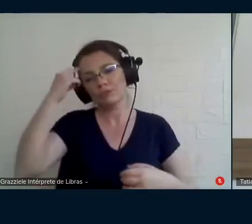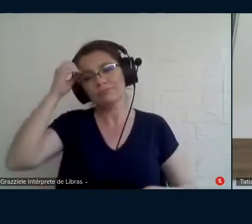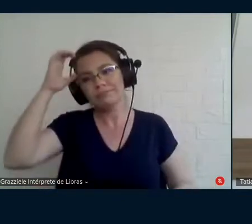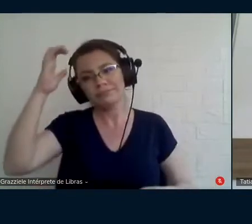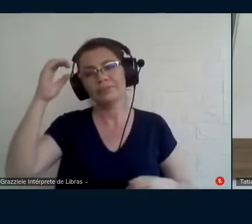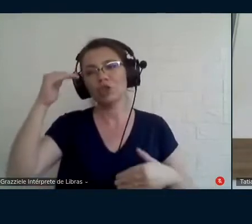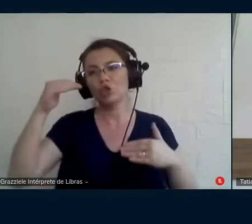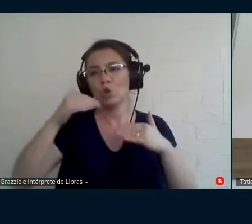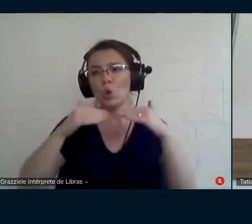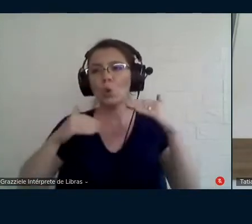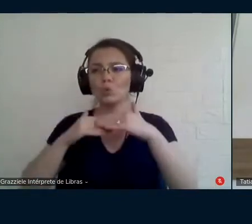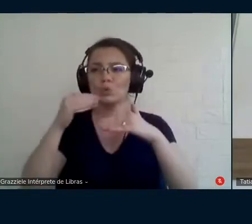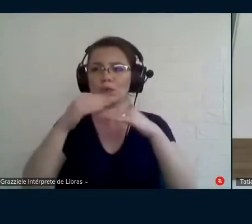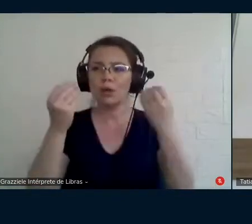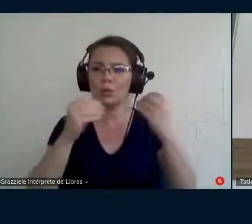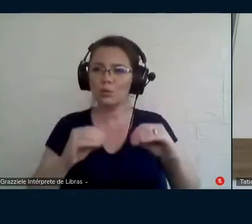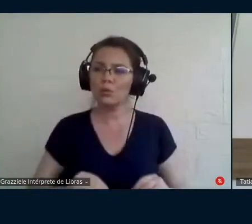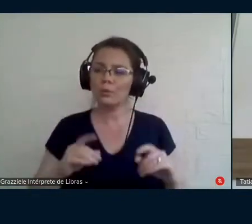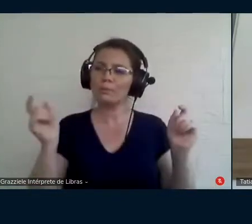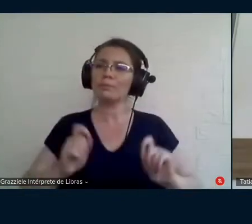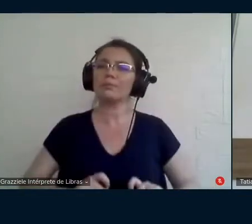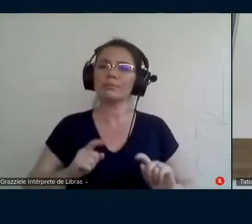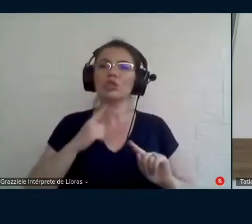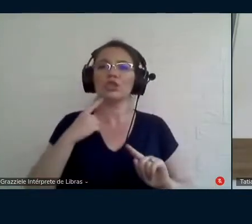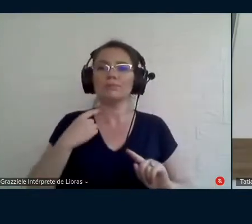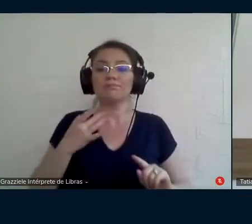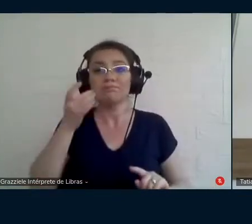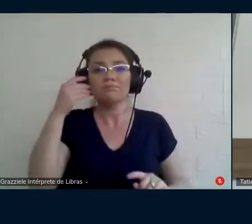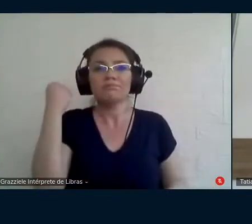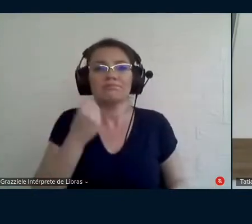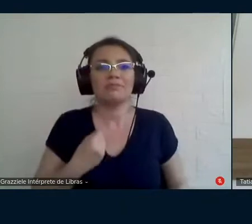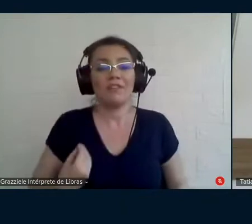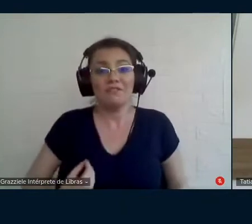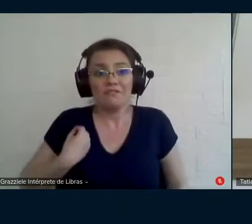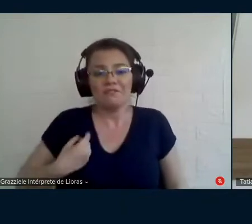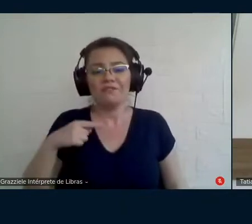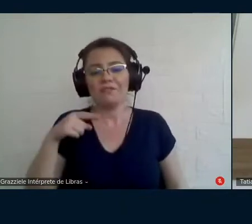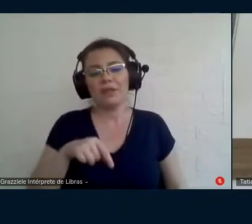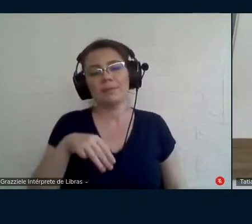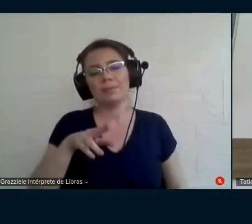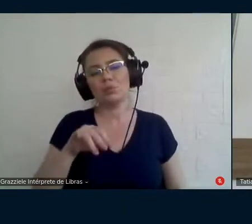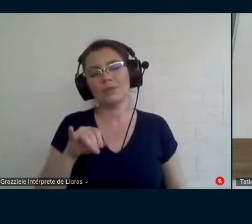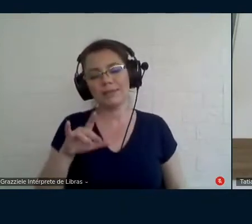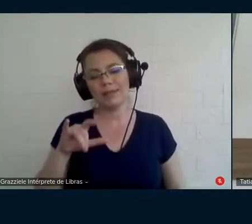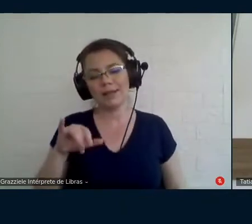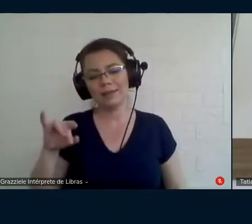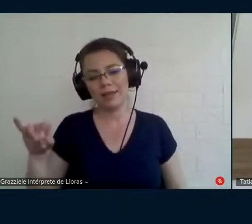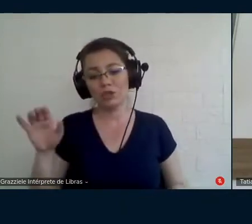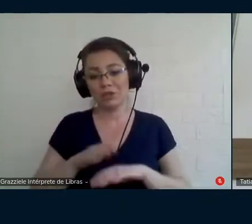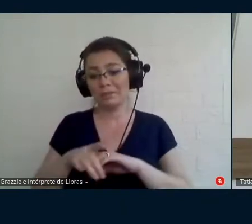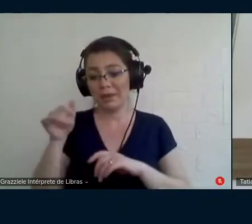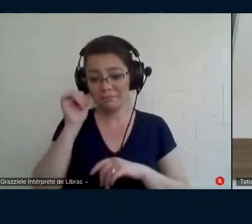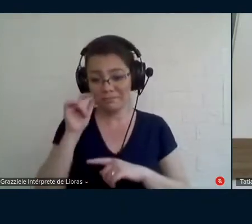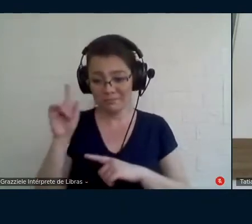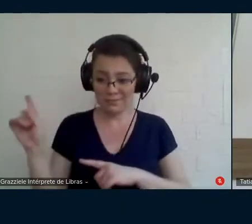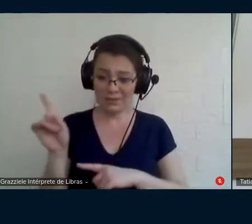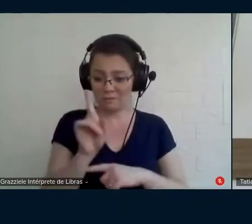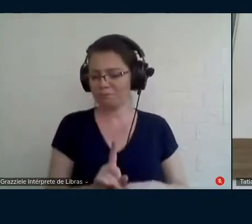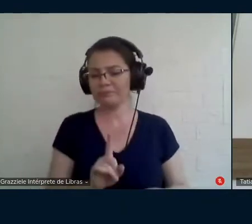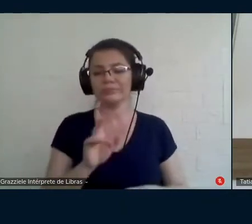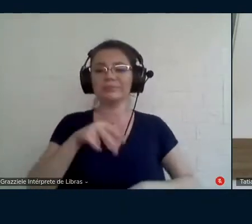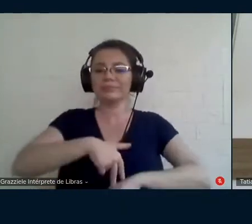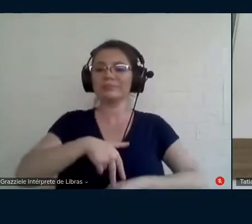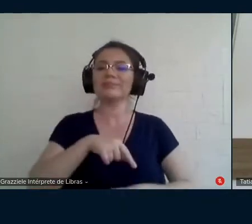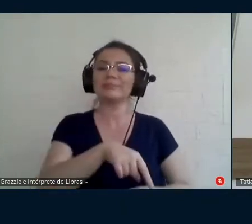formas de viver a musicalidade a liderança dela nesses processos todos e que tudo é vivência